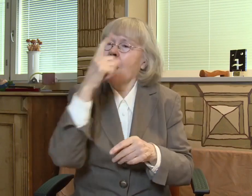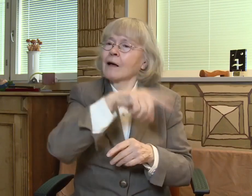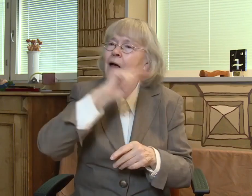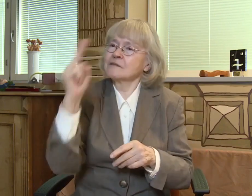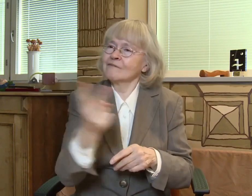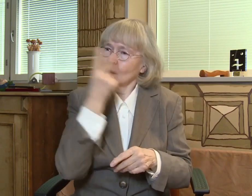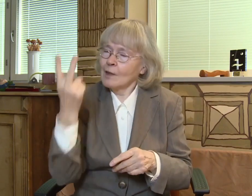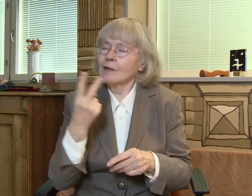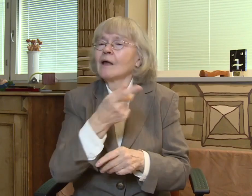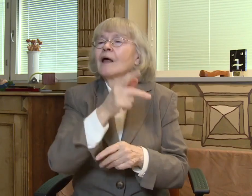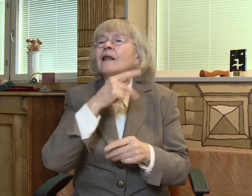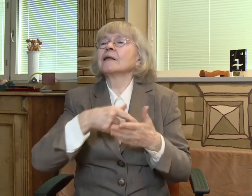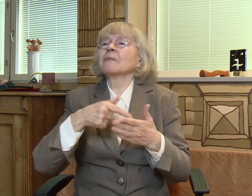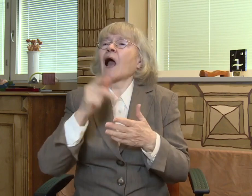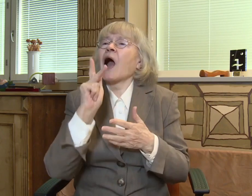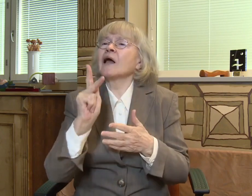oli Kaisu Anttila.